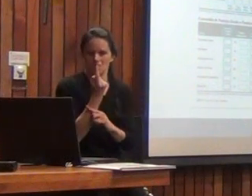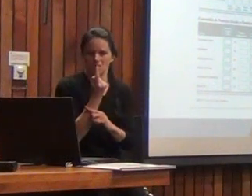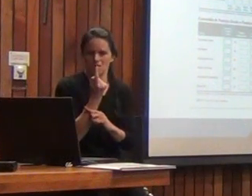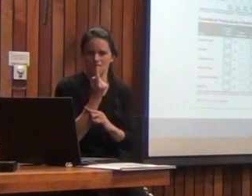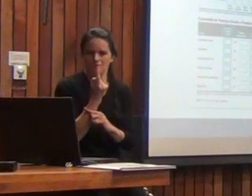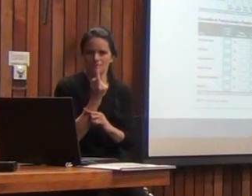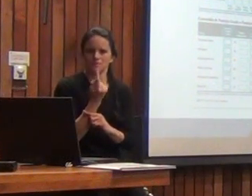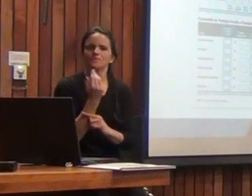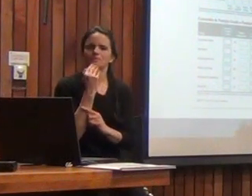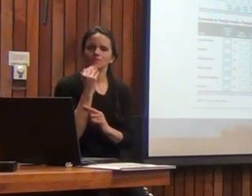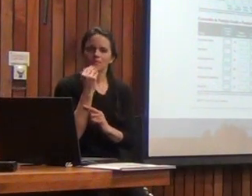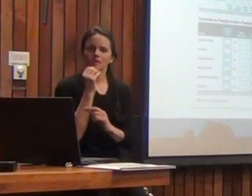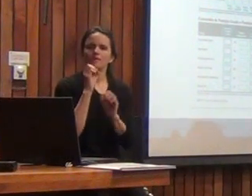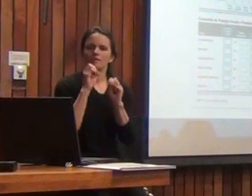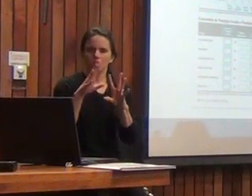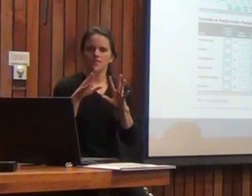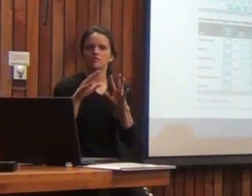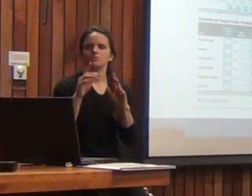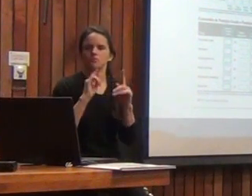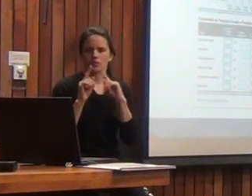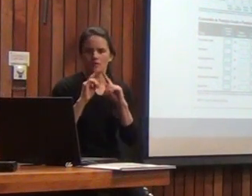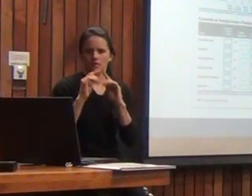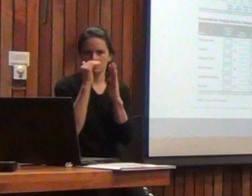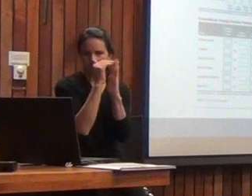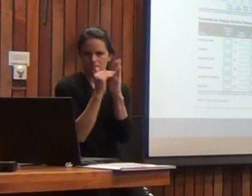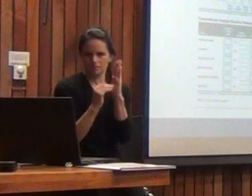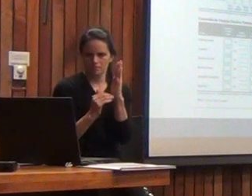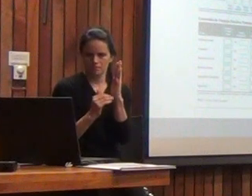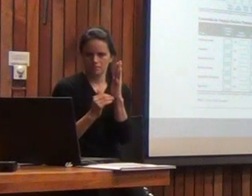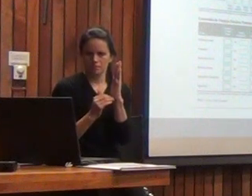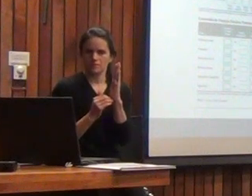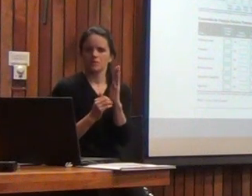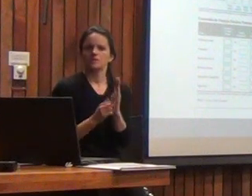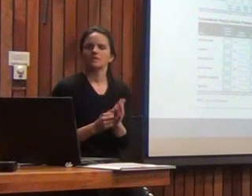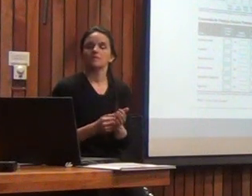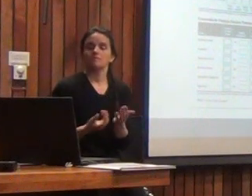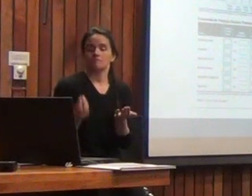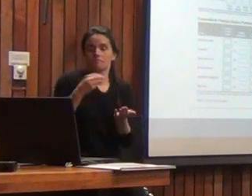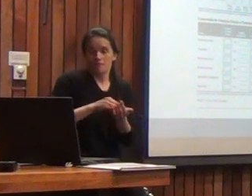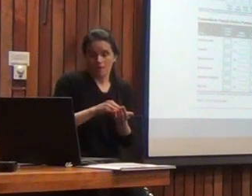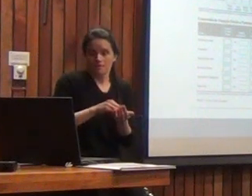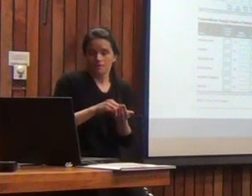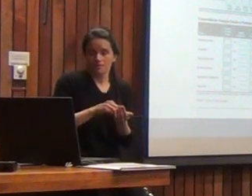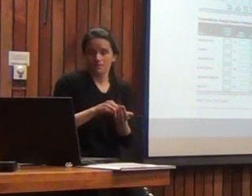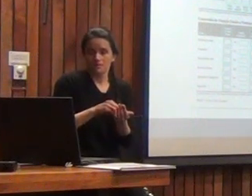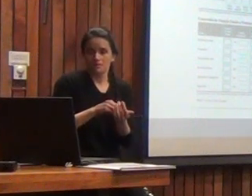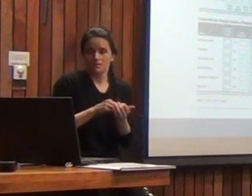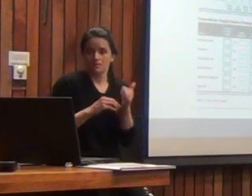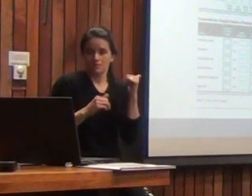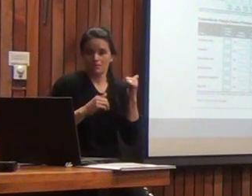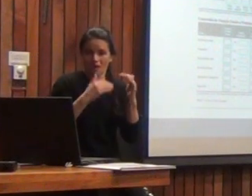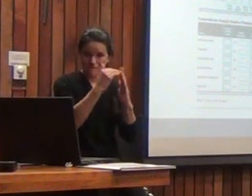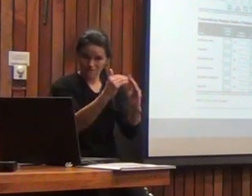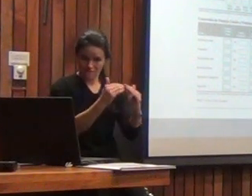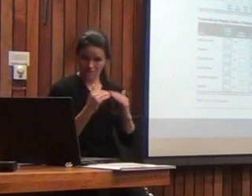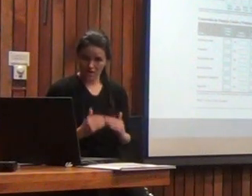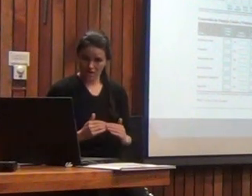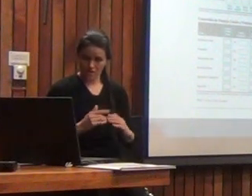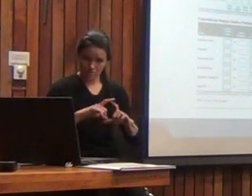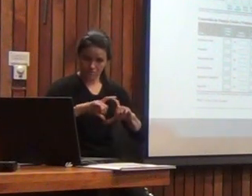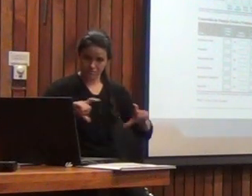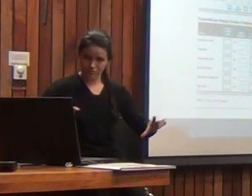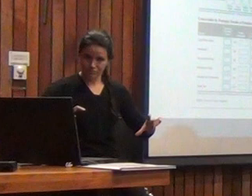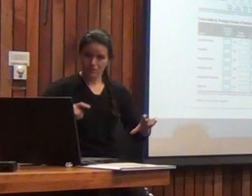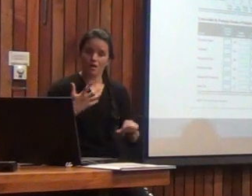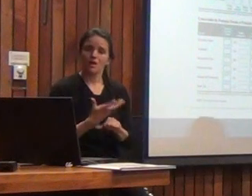y entre las 10 subpruebas además se incluye en la parte inferior donde hace una página